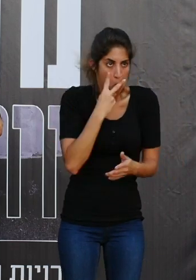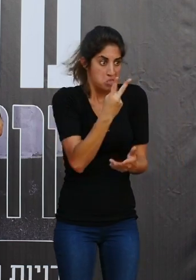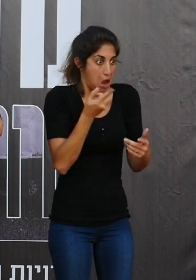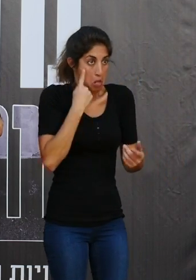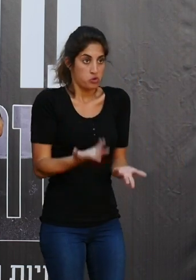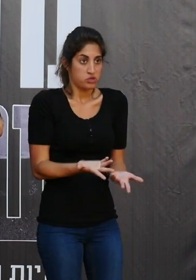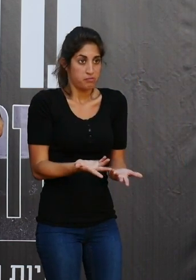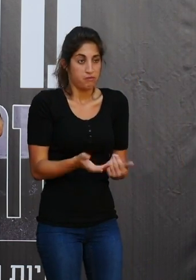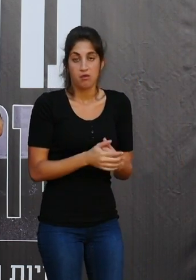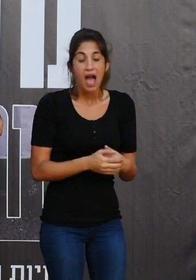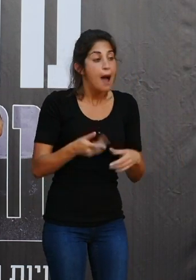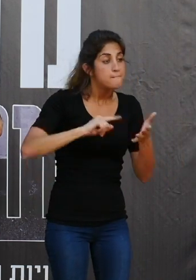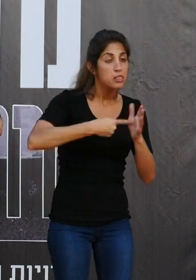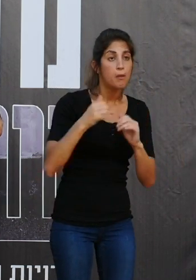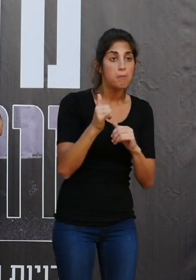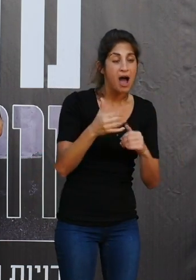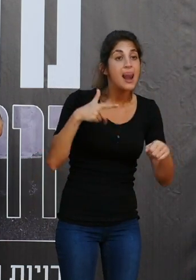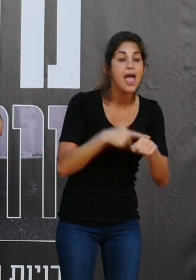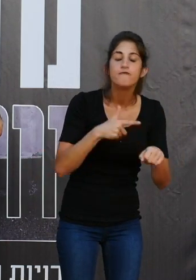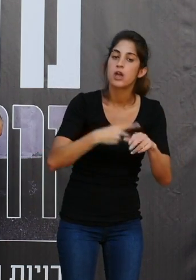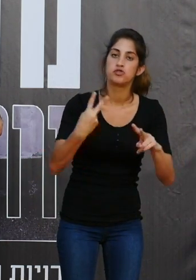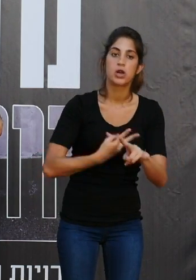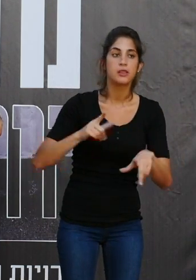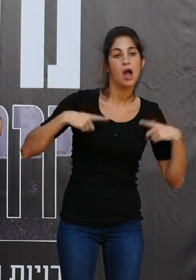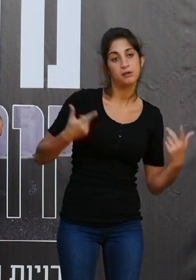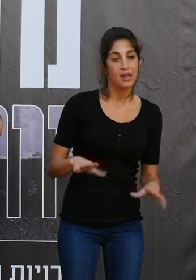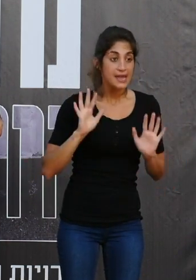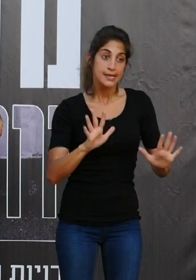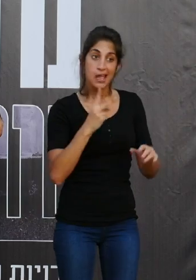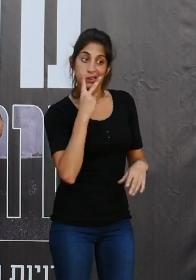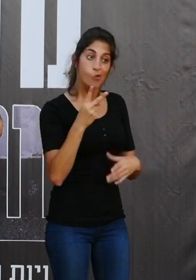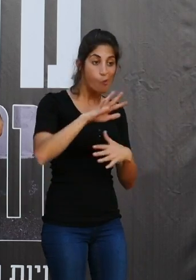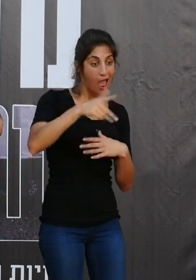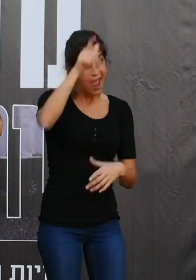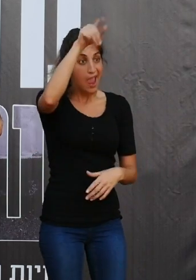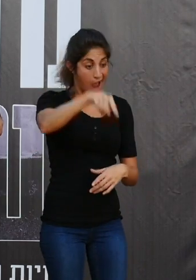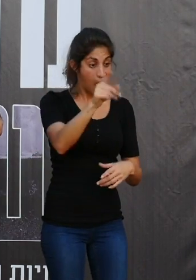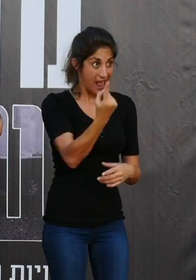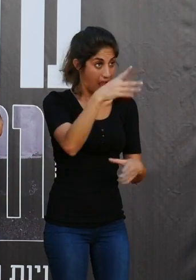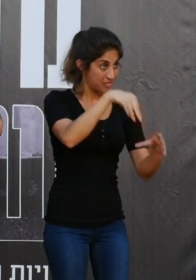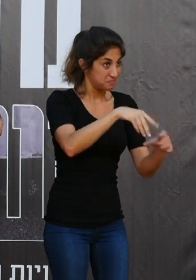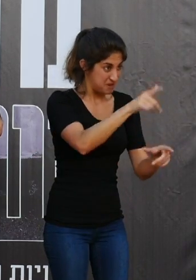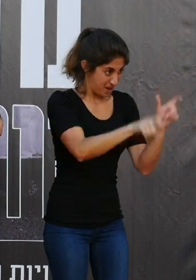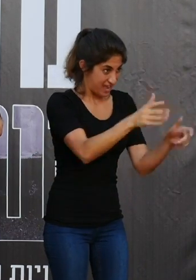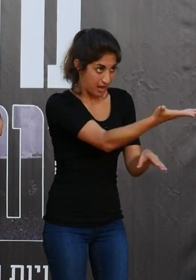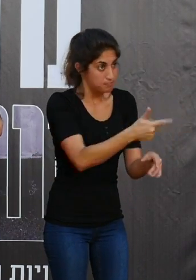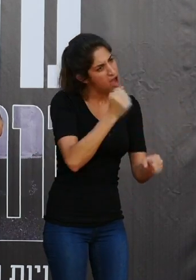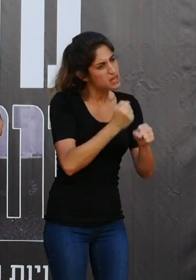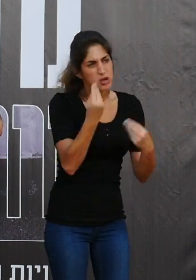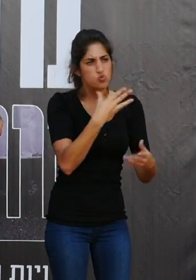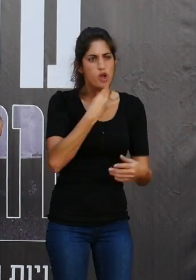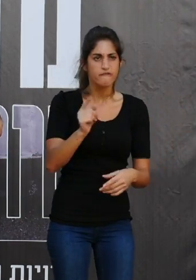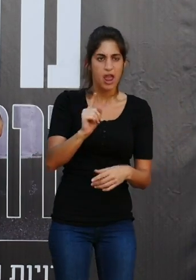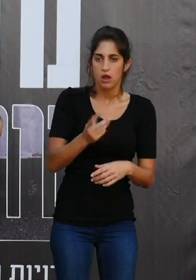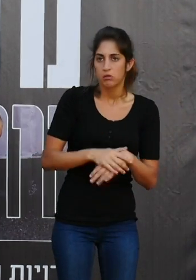המטרה הייתה להפריע לשגרת החיים, הנה תראו בקדביסט מכם, עשה משהו לא יפה עכשיו כל מי שרוצה